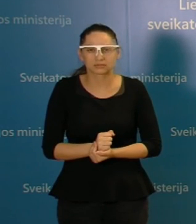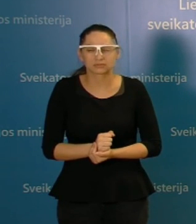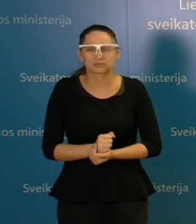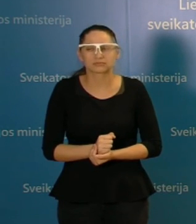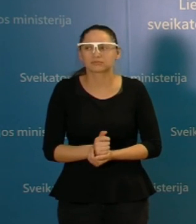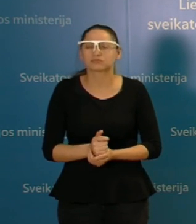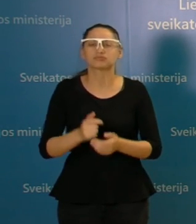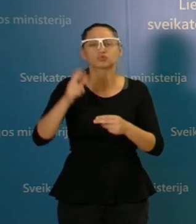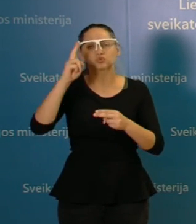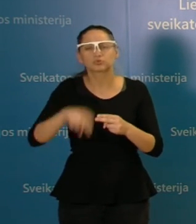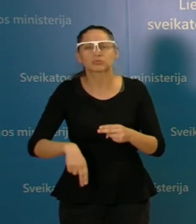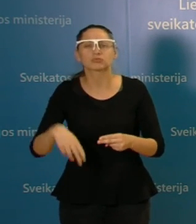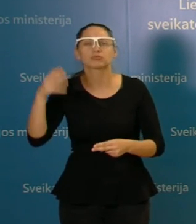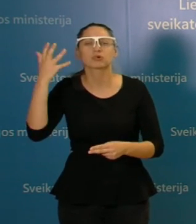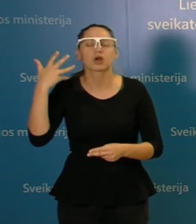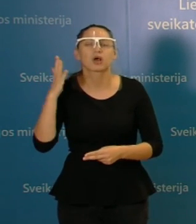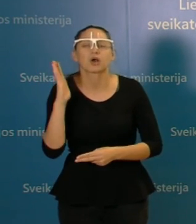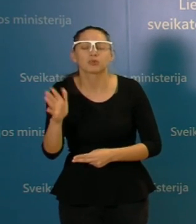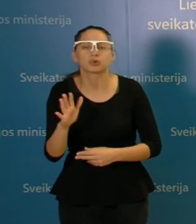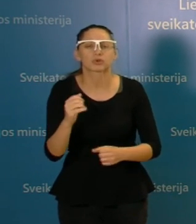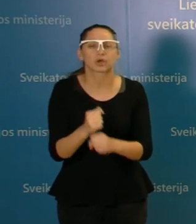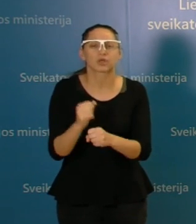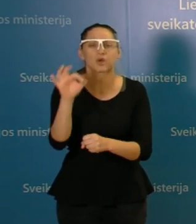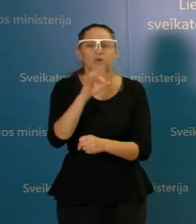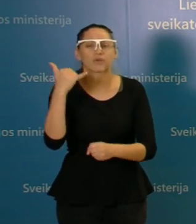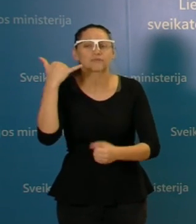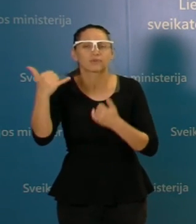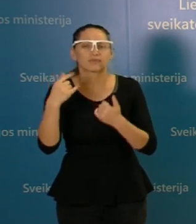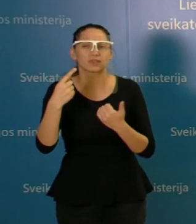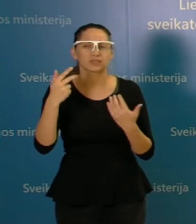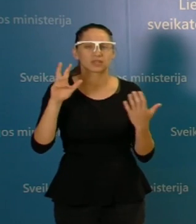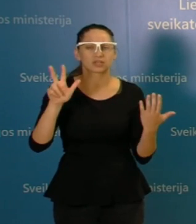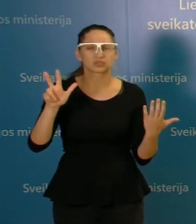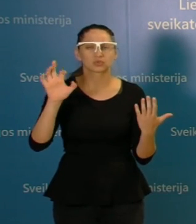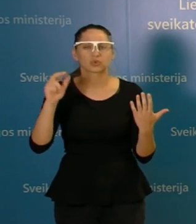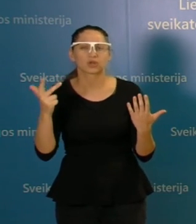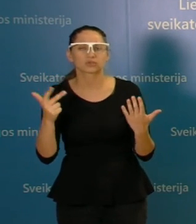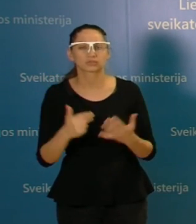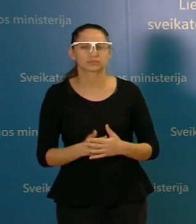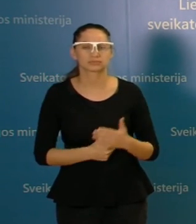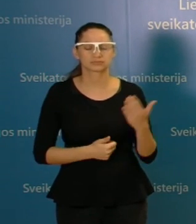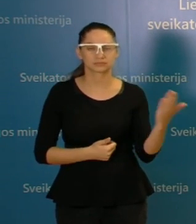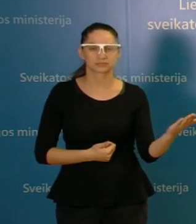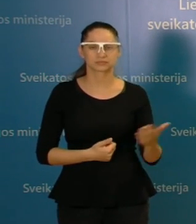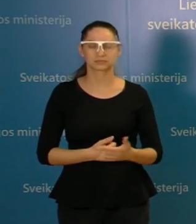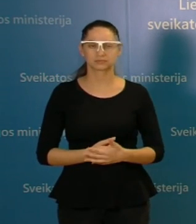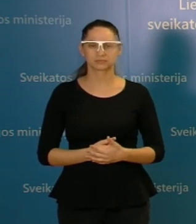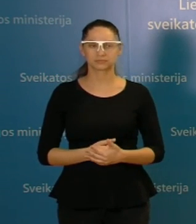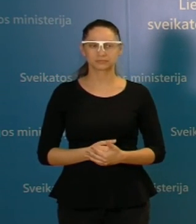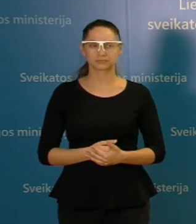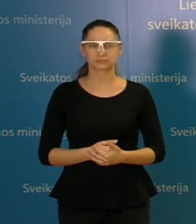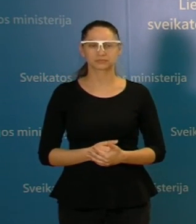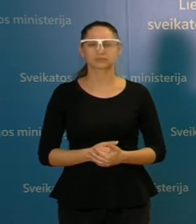būti gyveninti ir atbūs dar kažkokiu patildomu resursu ieškoma karštai linijai? Aš jau šiek tiek minėjau, kad yra paprašyta